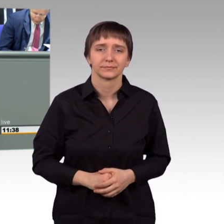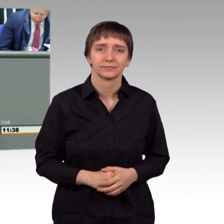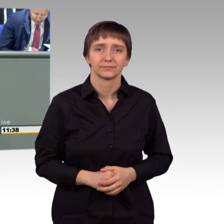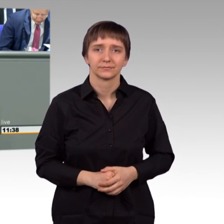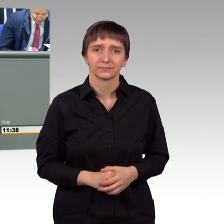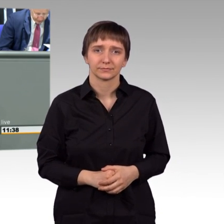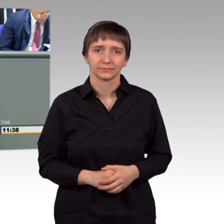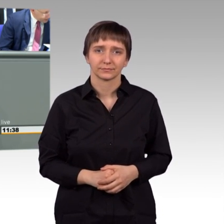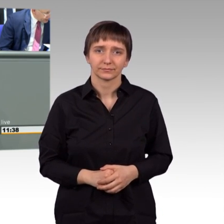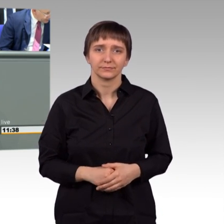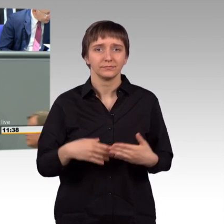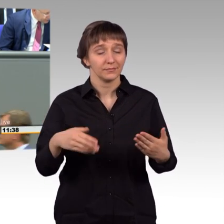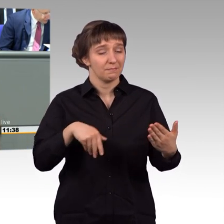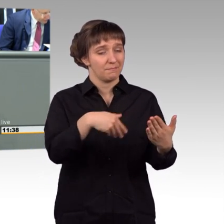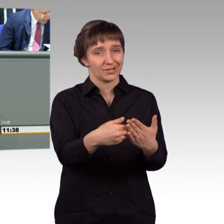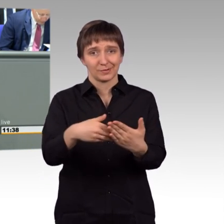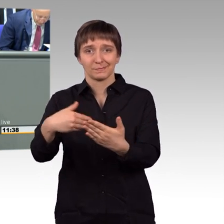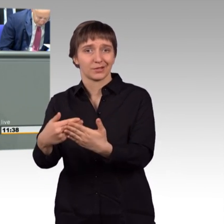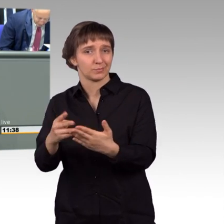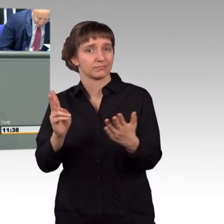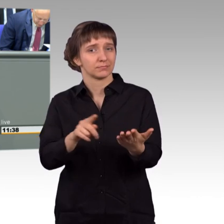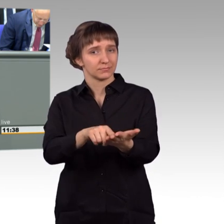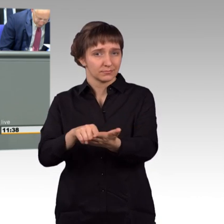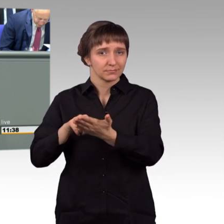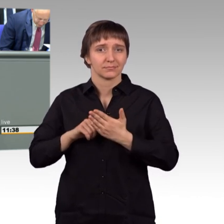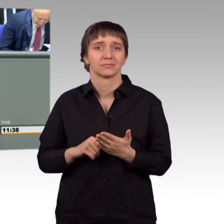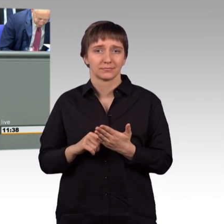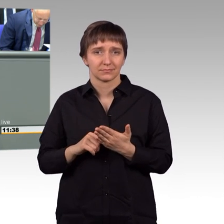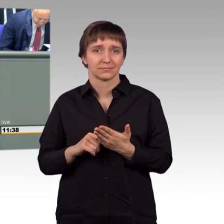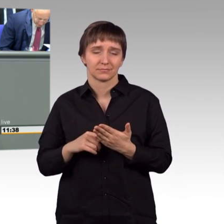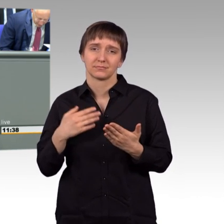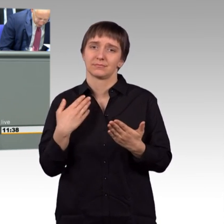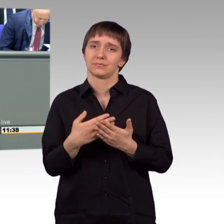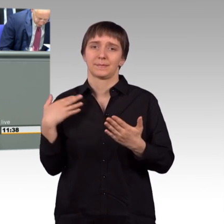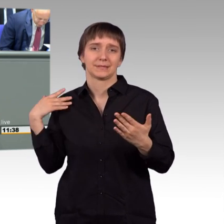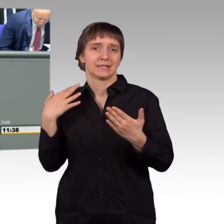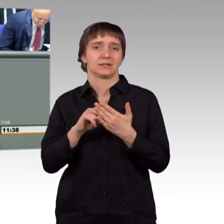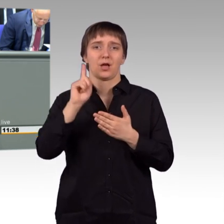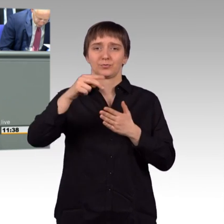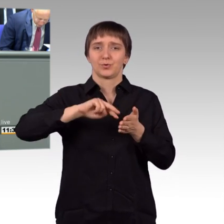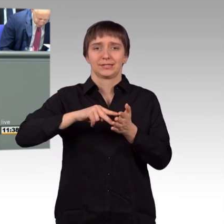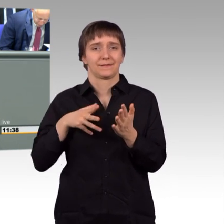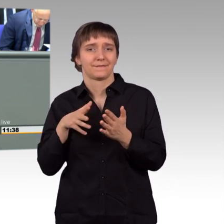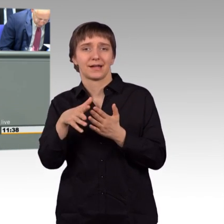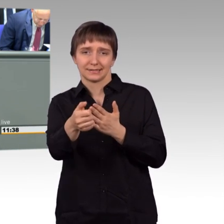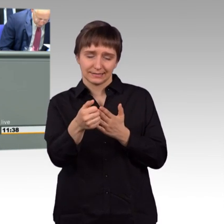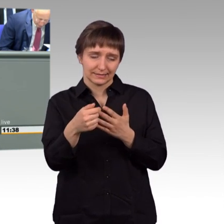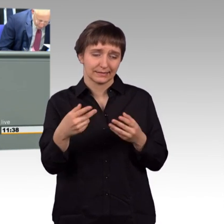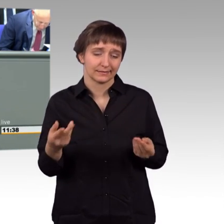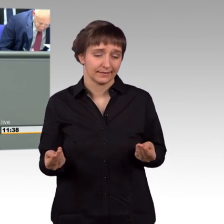Diese beiden Beispiele zeigen ja schon, dass das Fazit der bisherigen deutschen Außenpolitik im Nahen und Mittleren Osten mehr als